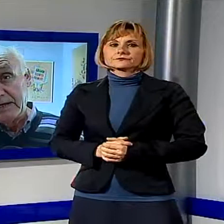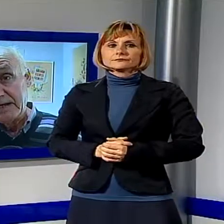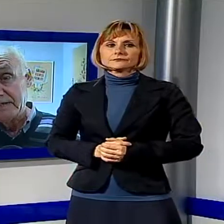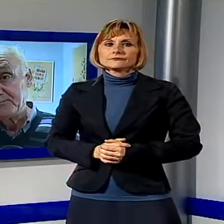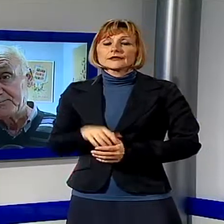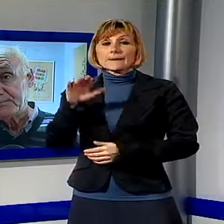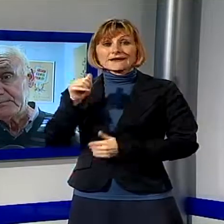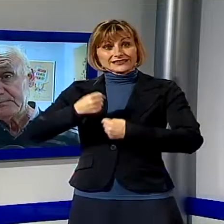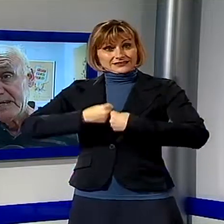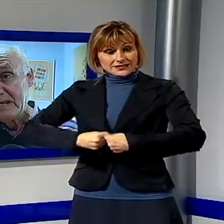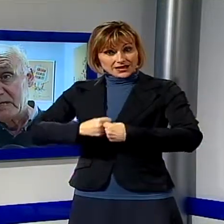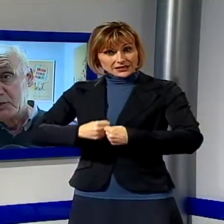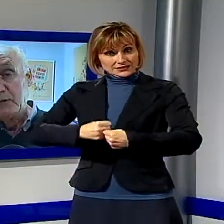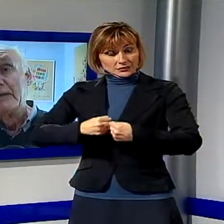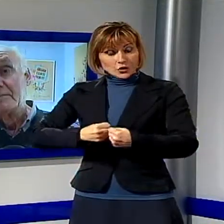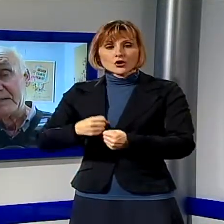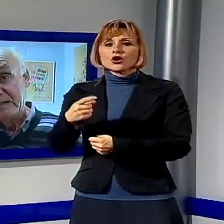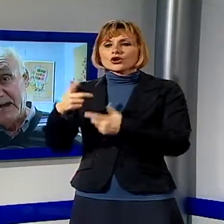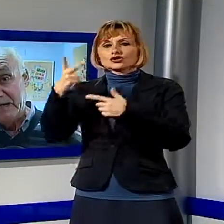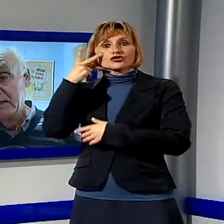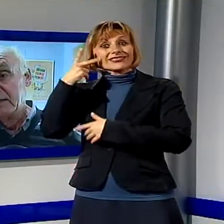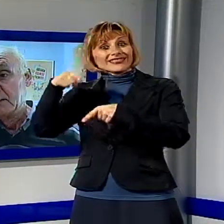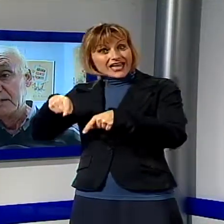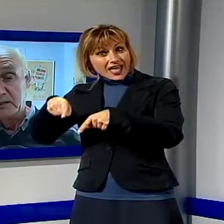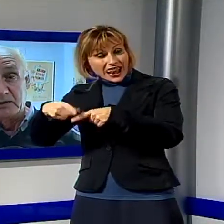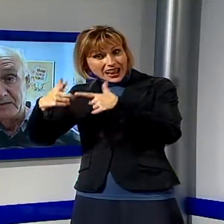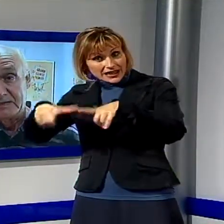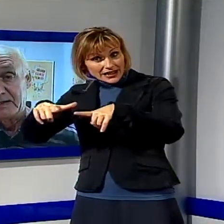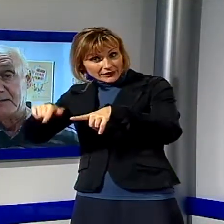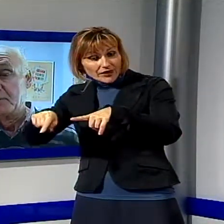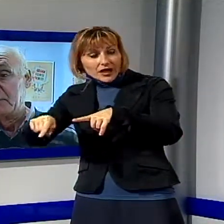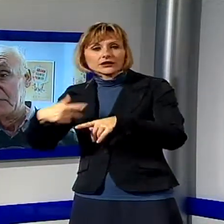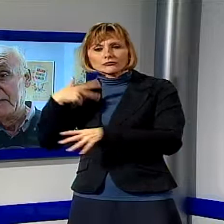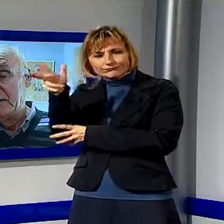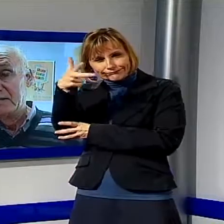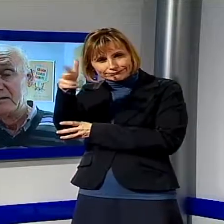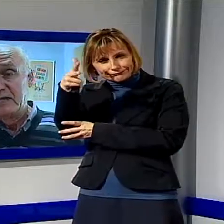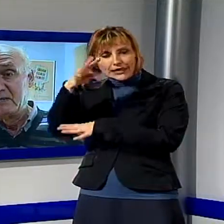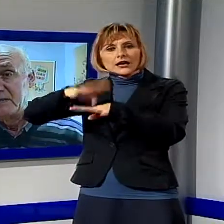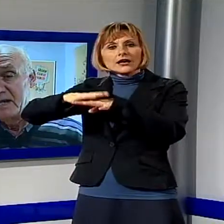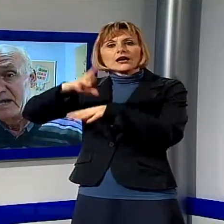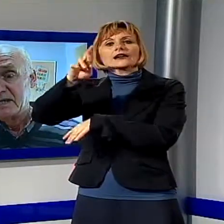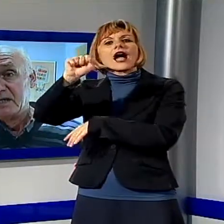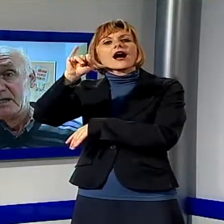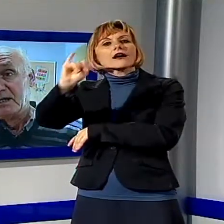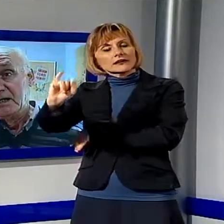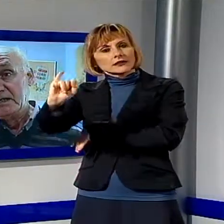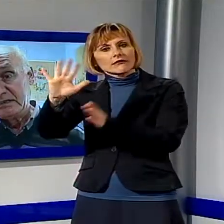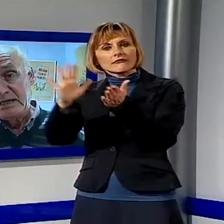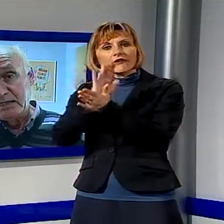cittadella c'è una ripresa Rai, quindi c'è una festa proprio a livello nazionale con la Rai.